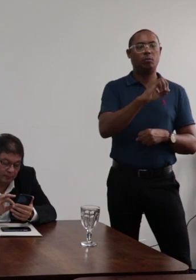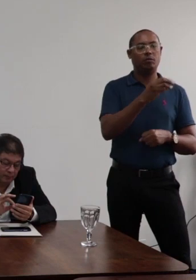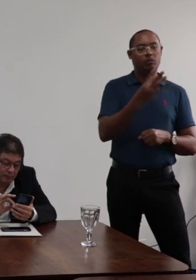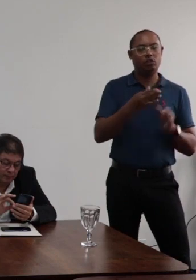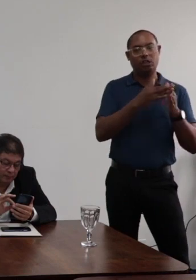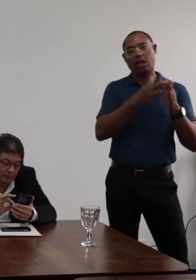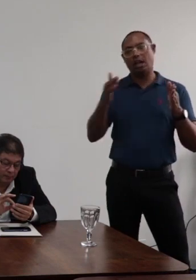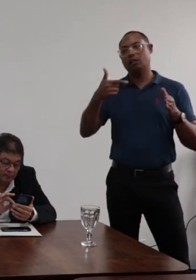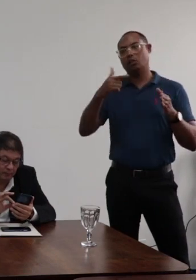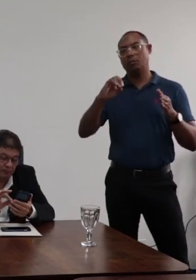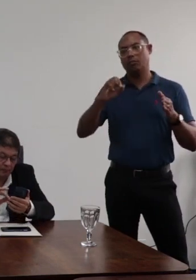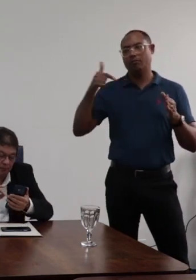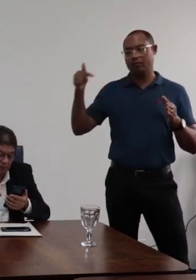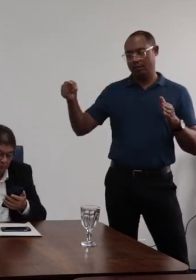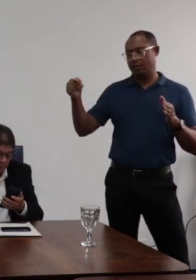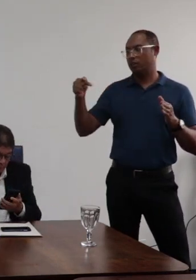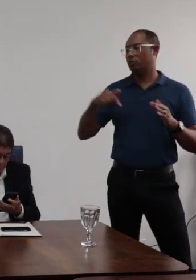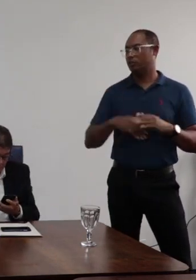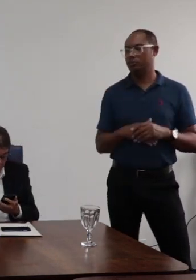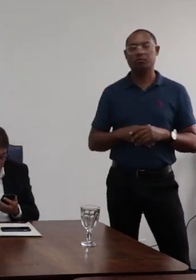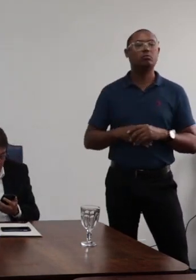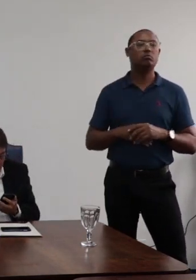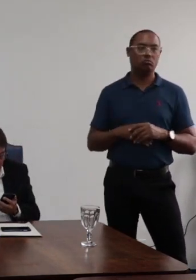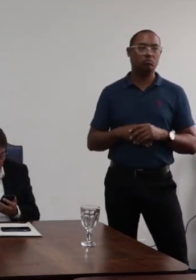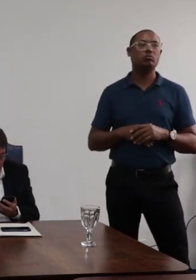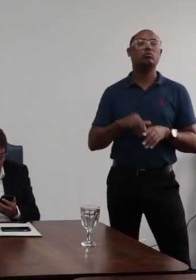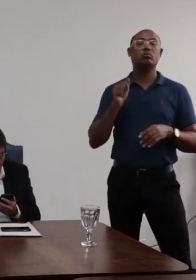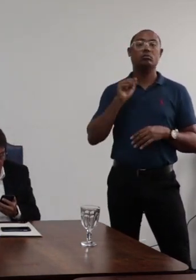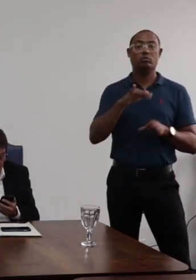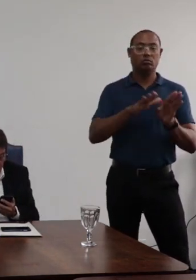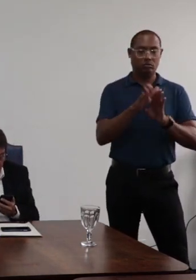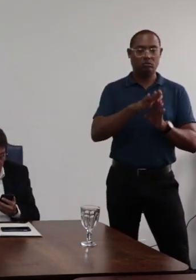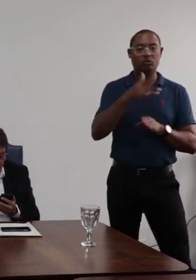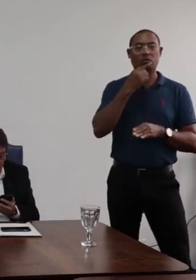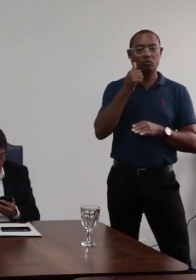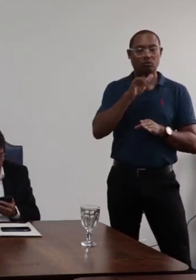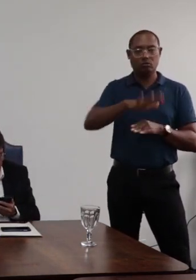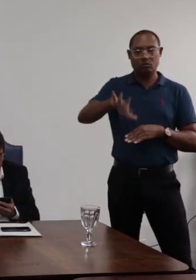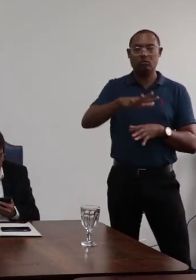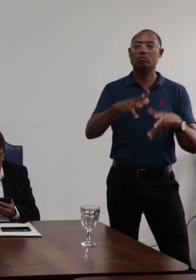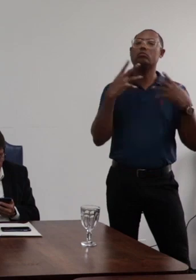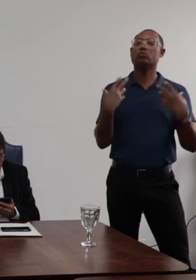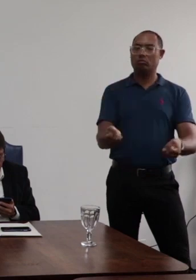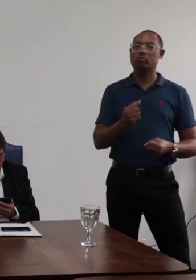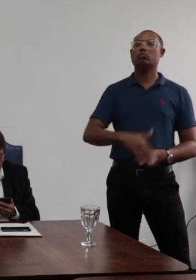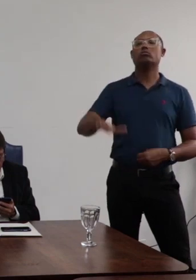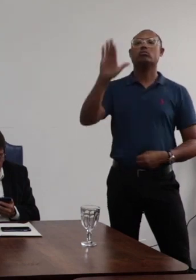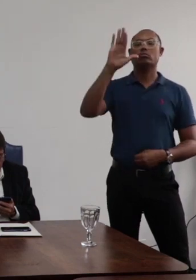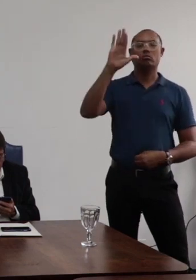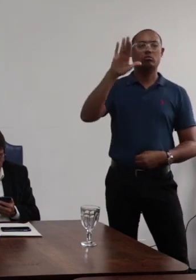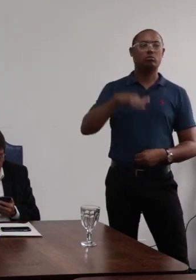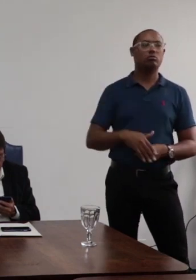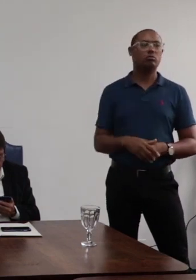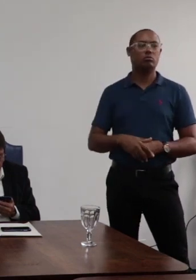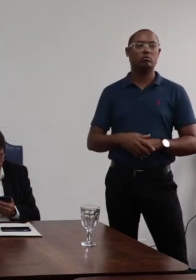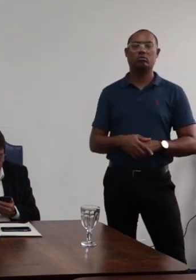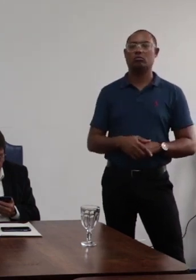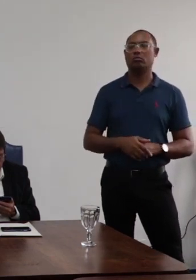-2027. Os conselheiros e conselheiras que forem a favor da aprovação, por favor, levantem as mãos.